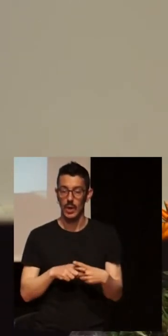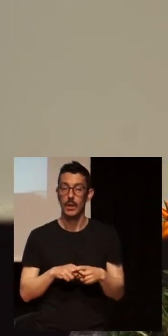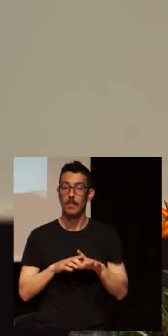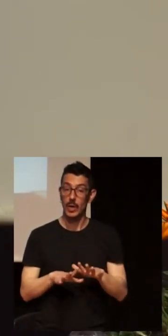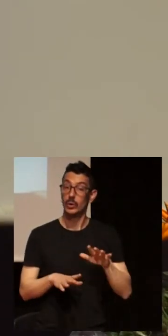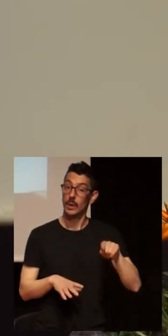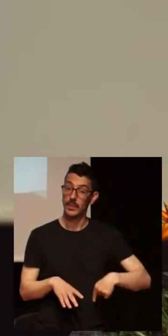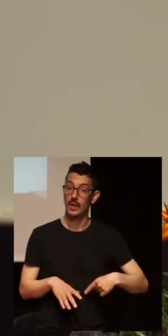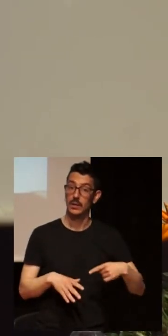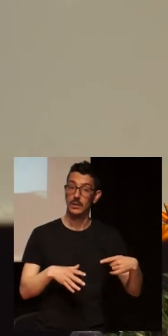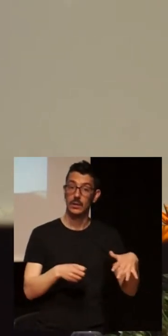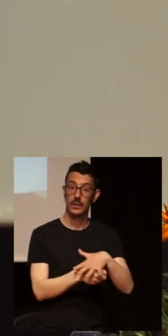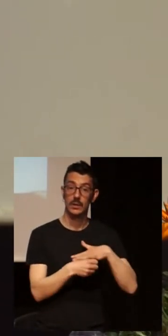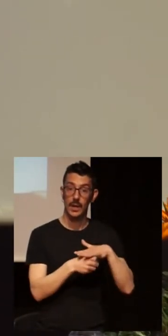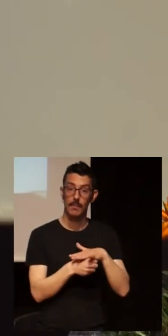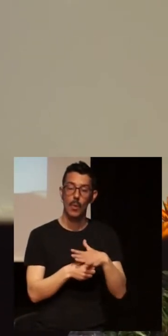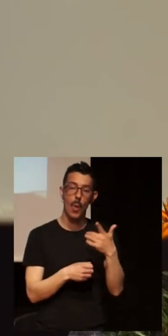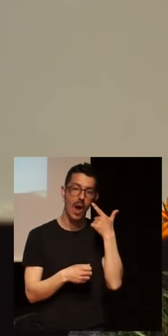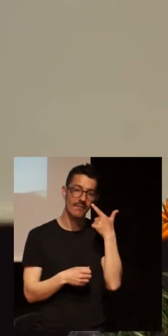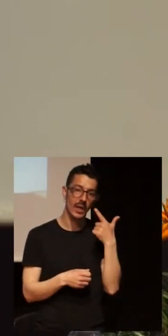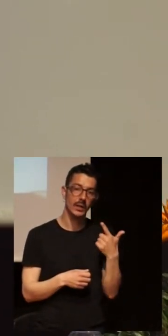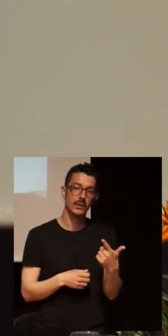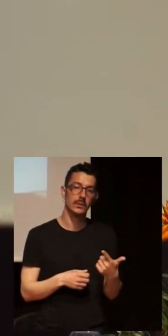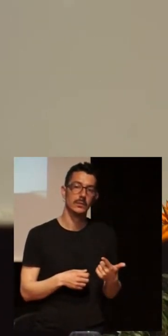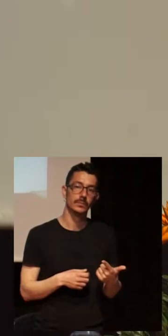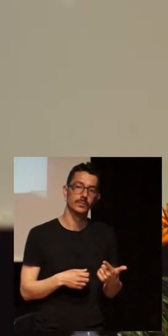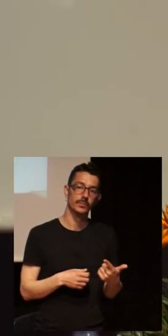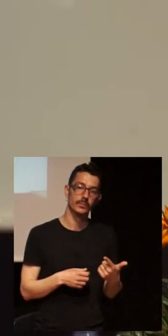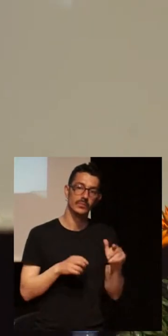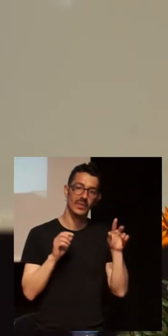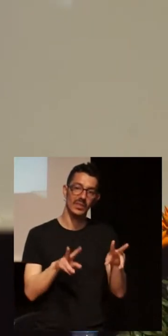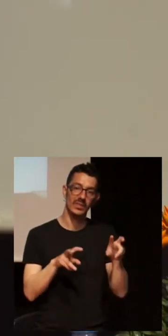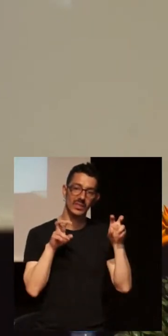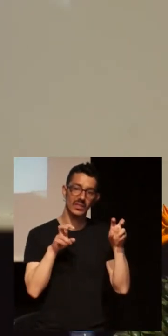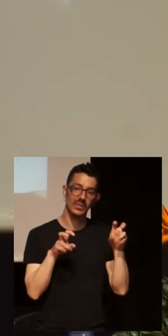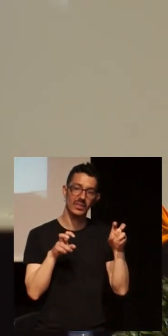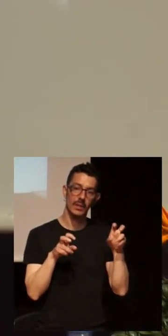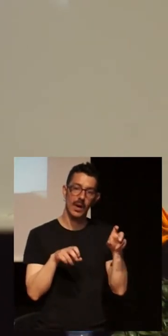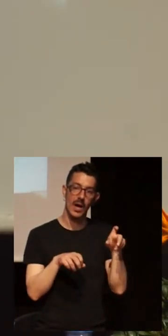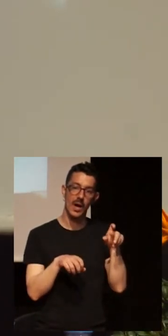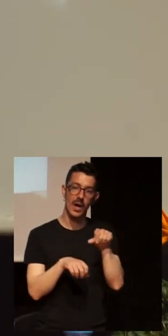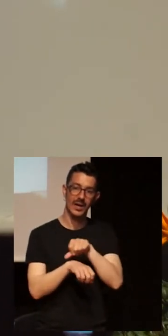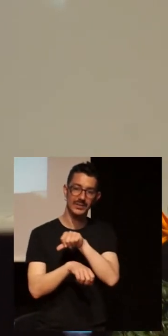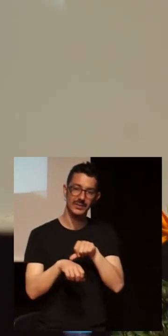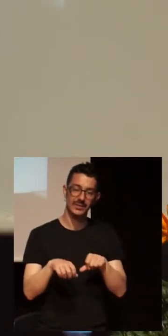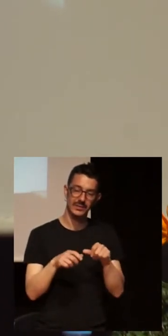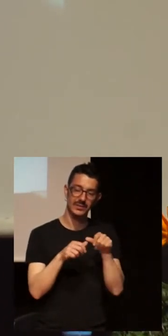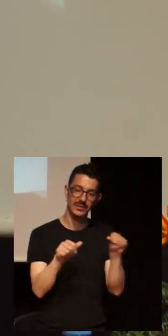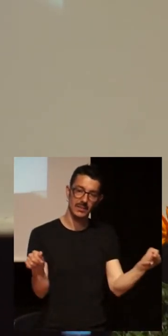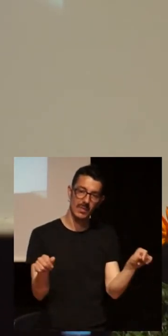of how the abordage is in terms of stigma and discrimination, but also in terms of some of the rights,